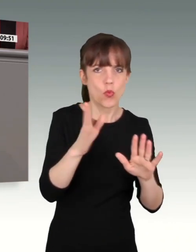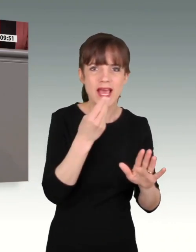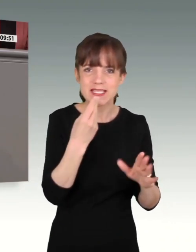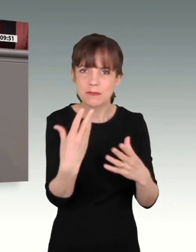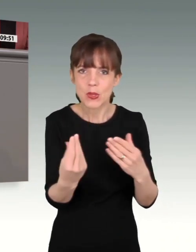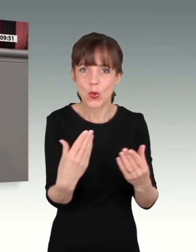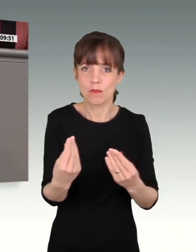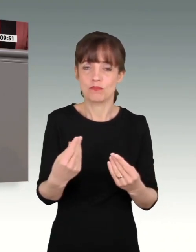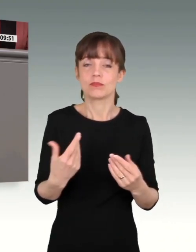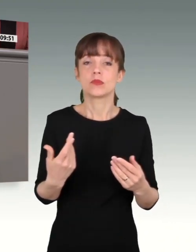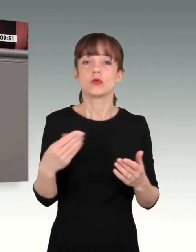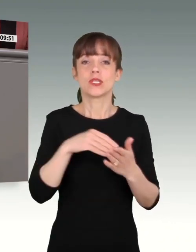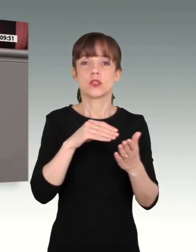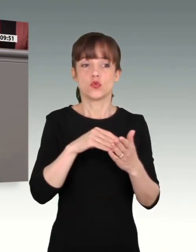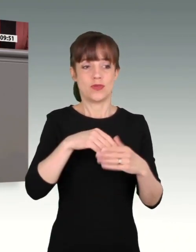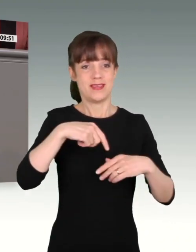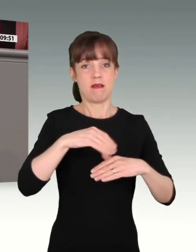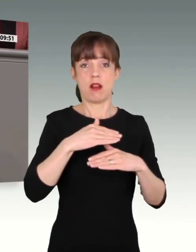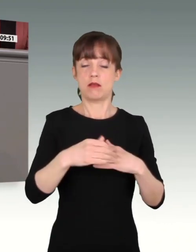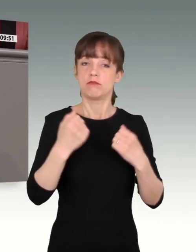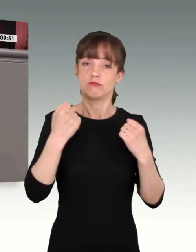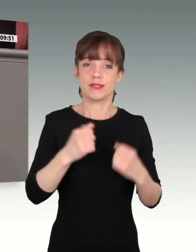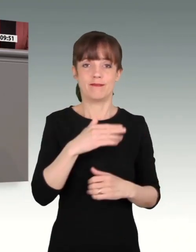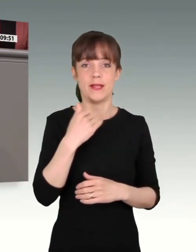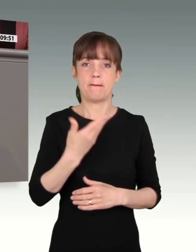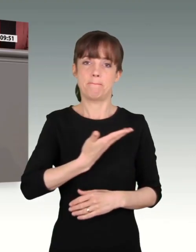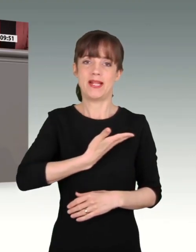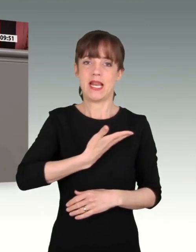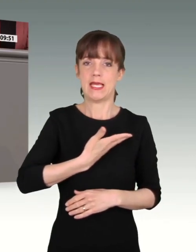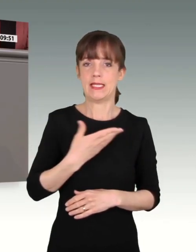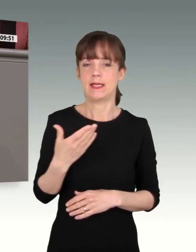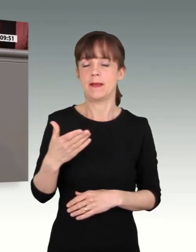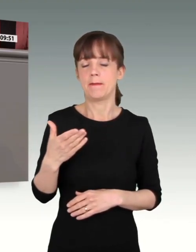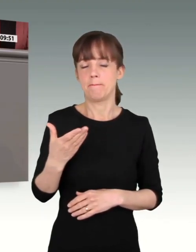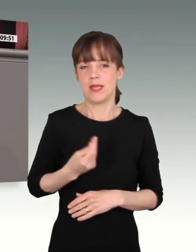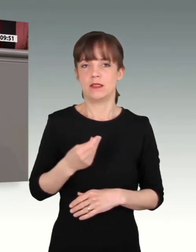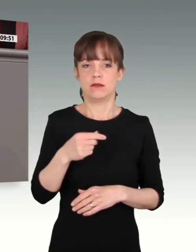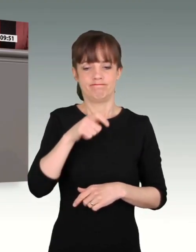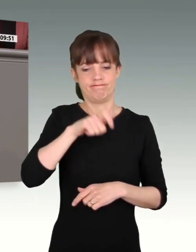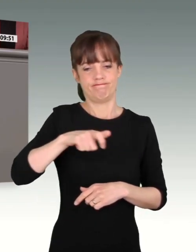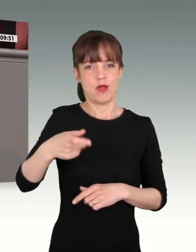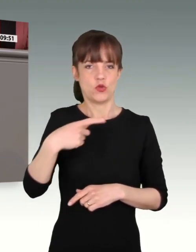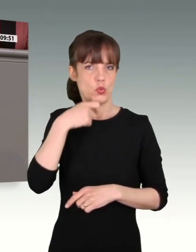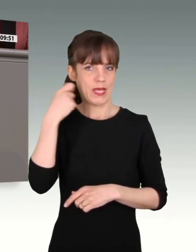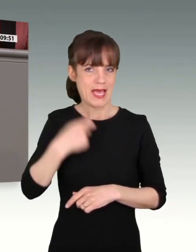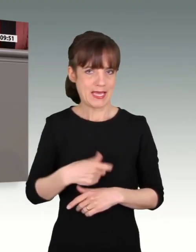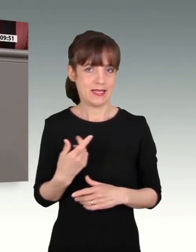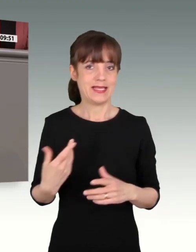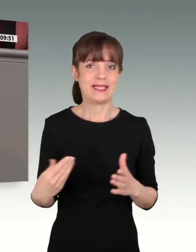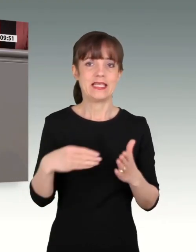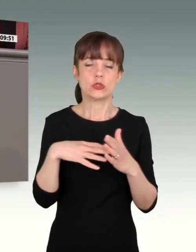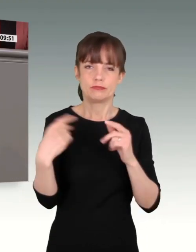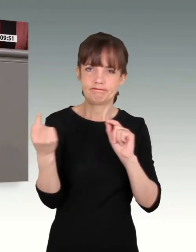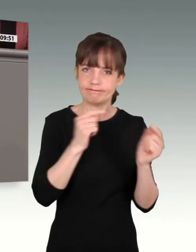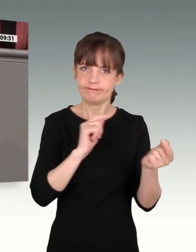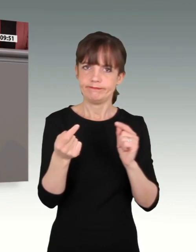diesem Land körperlich spürbare Mitleid mit dem ukrainischen Volk, die verbale, durchaus heftige Debatte um die Frage und